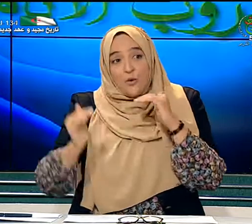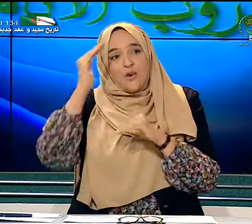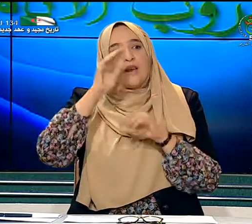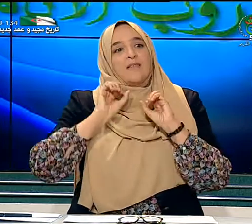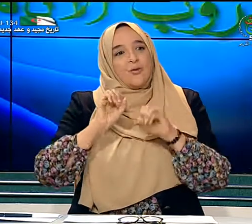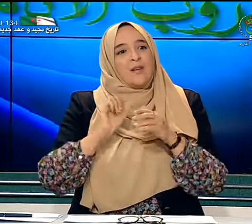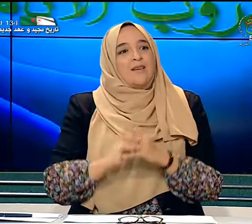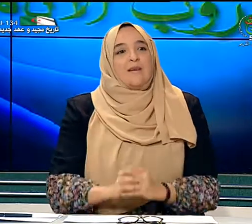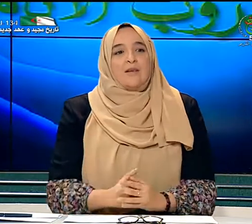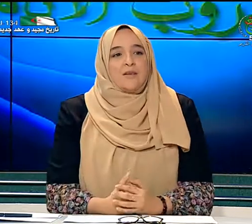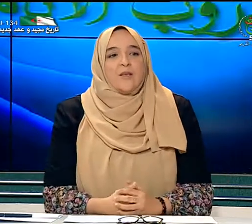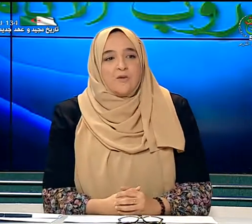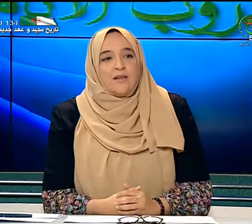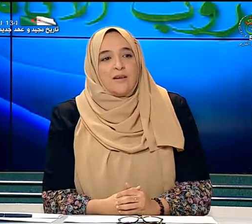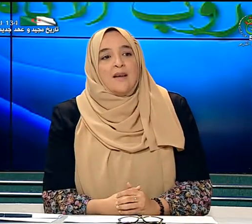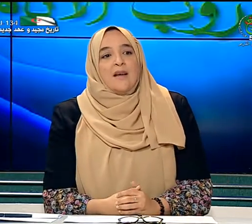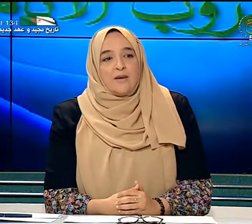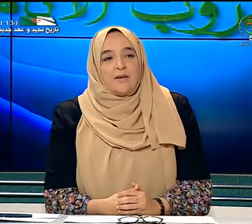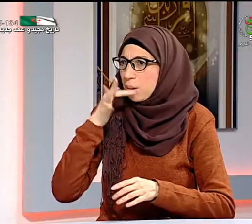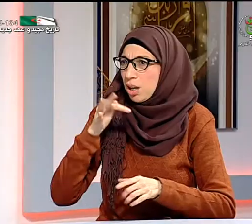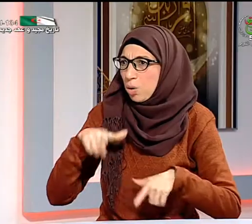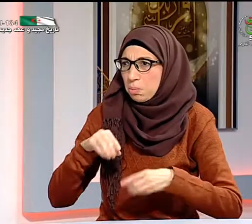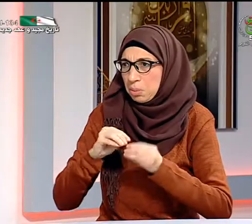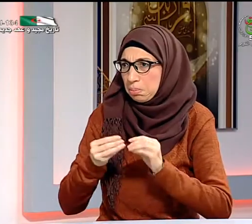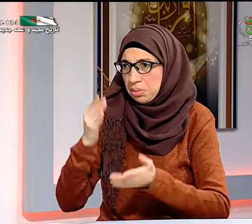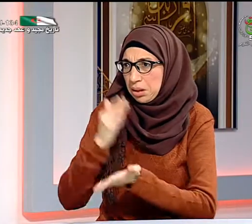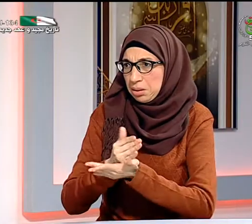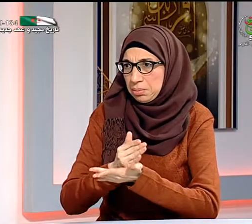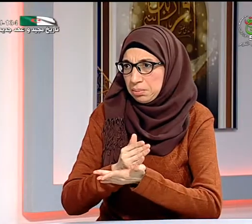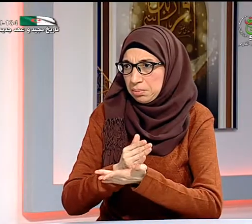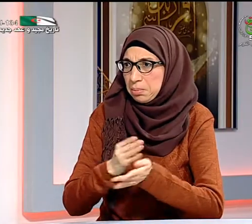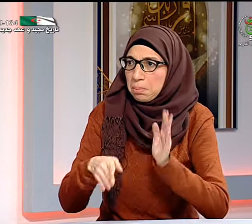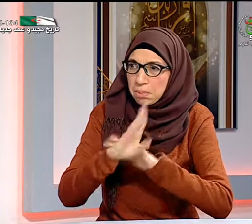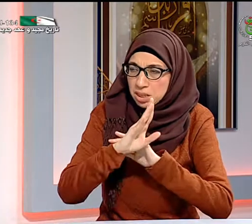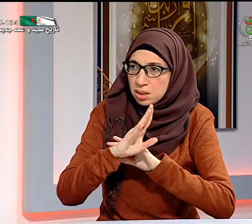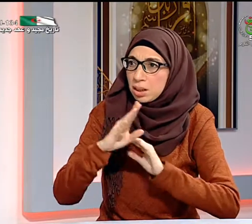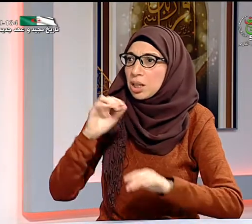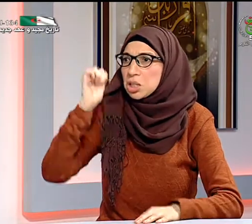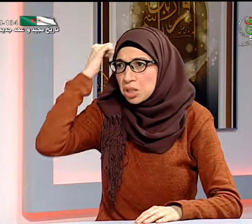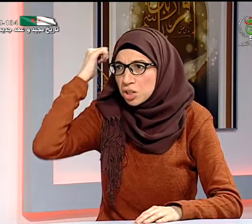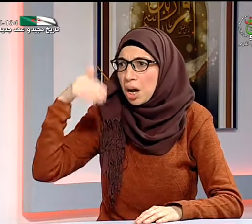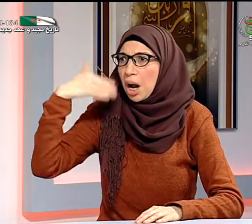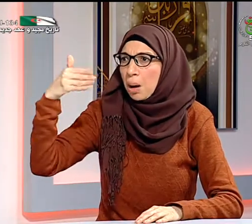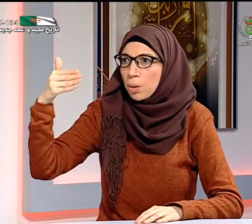العليا لتكوين؟ لا لا يمكنني ذلك لأن المشكلة أنه في المدرسة ليس هناك